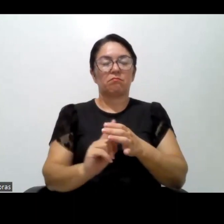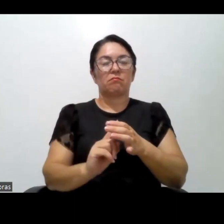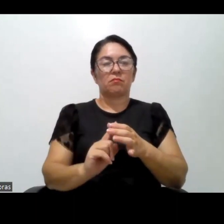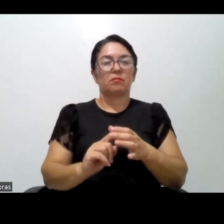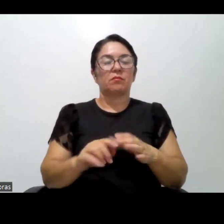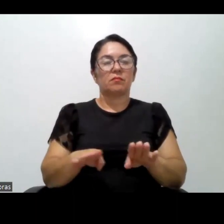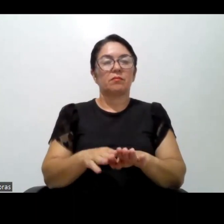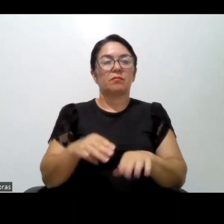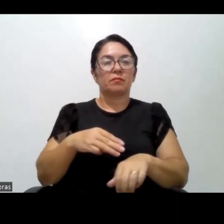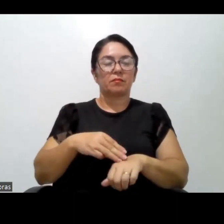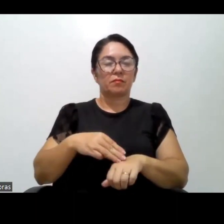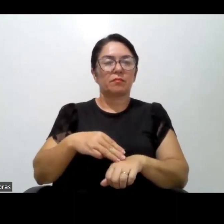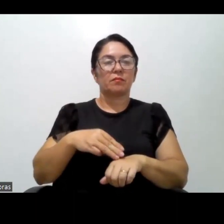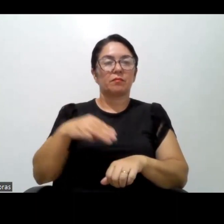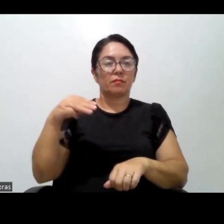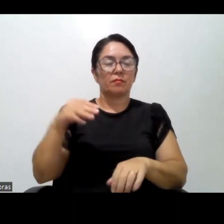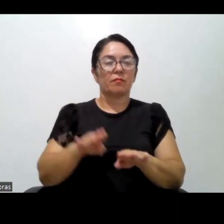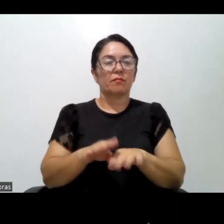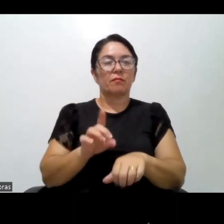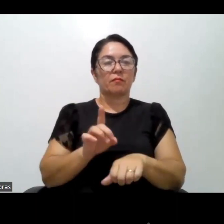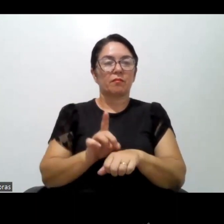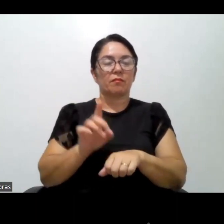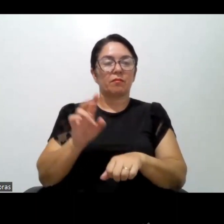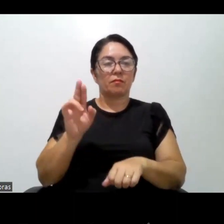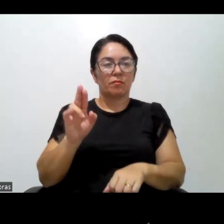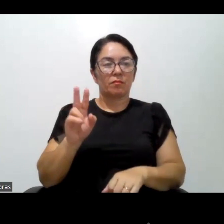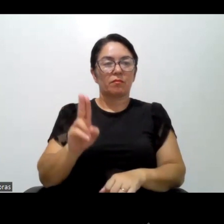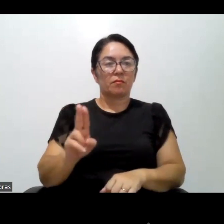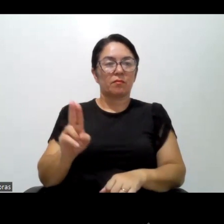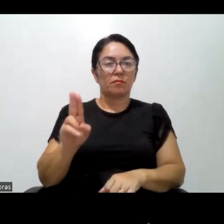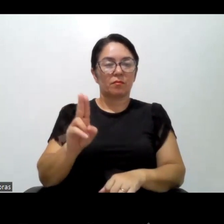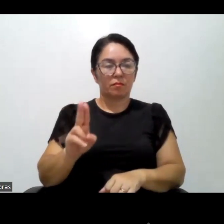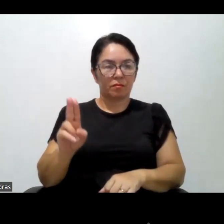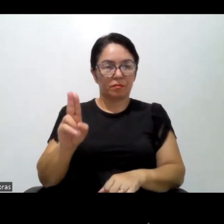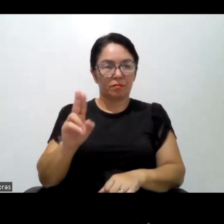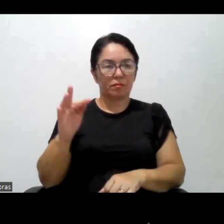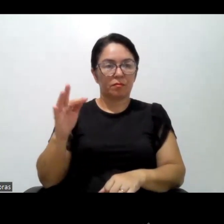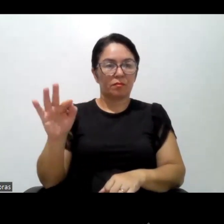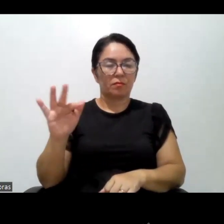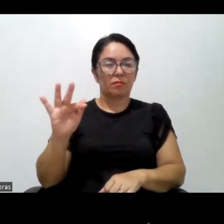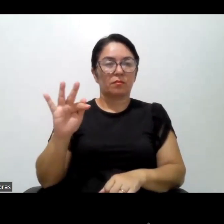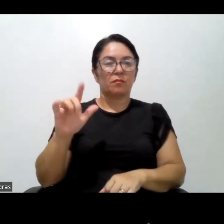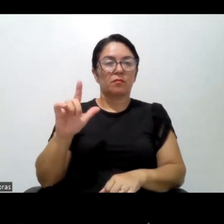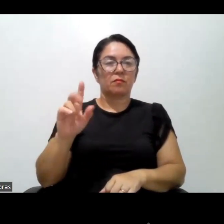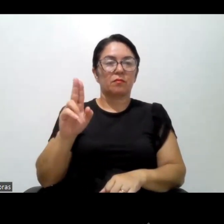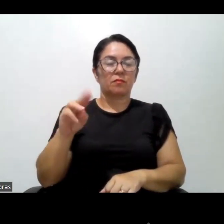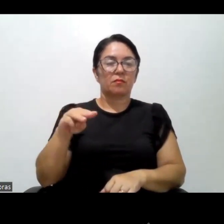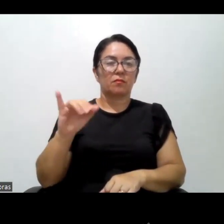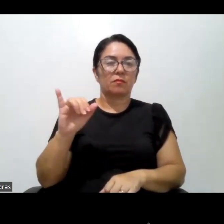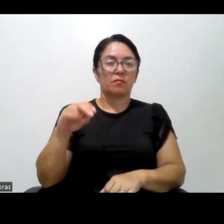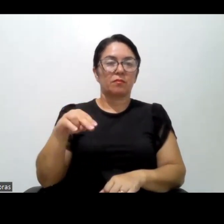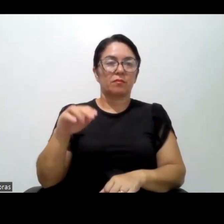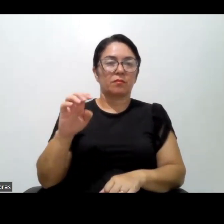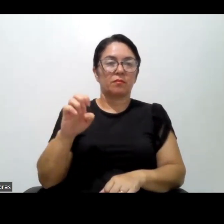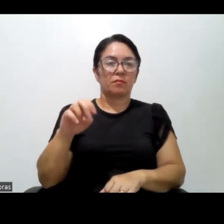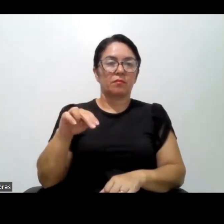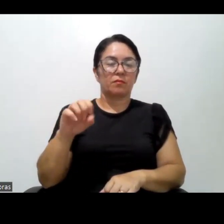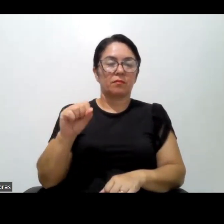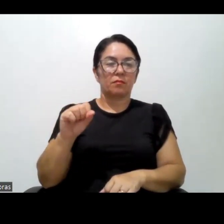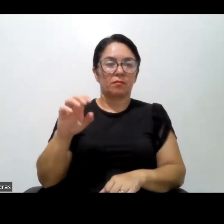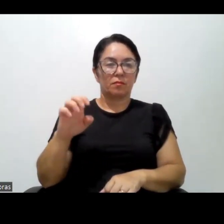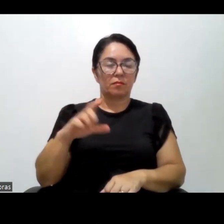educação pela Universidade Federal Fluminense, tem pós-doutorado em educação pela